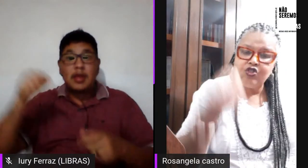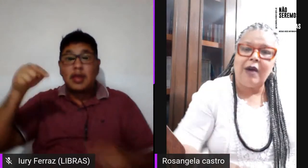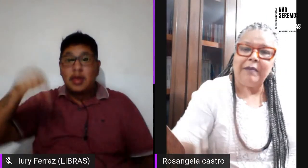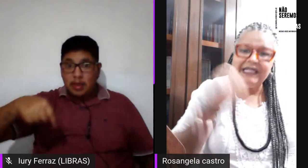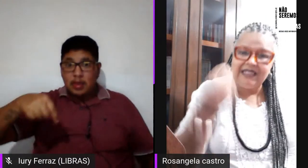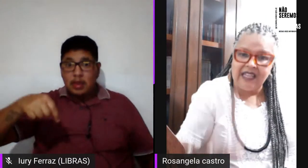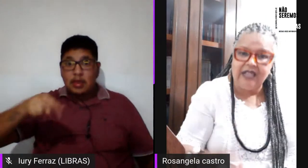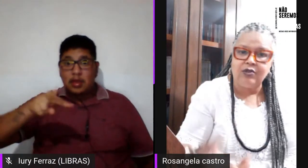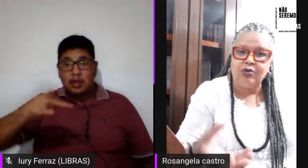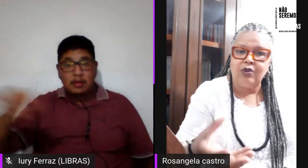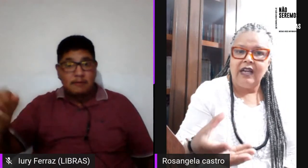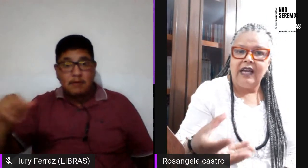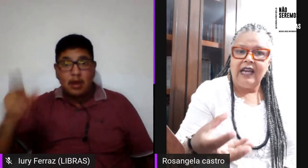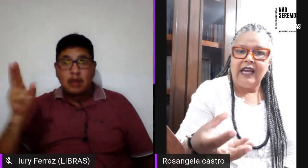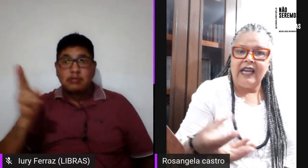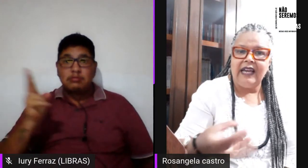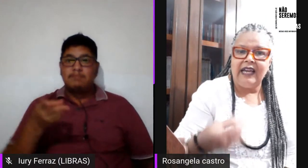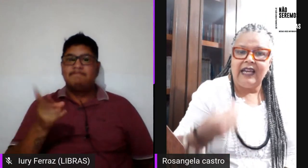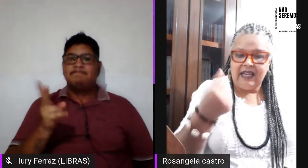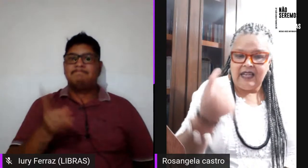continuar mantendo